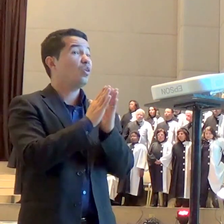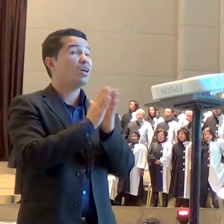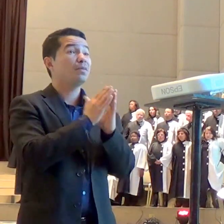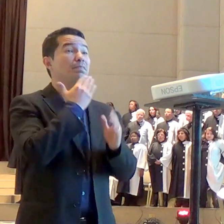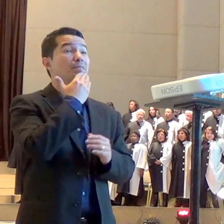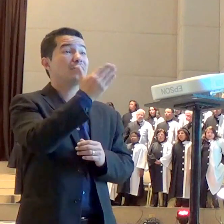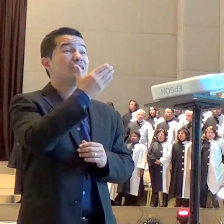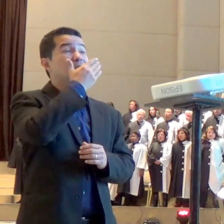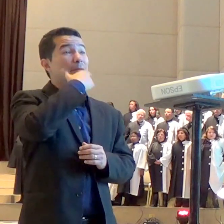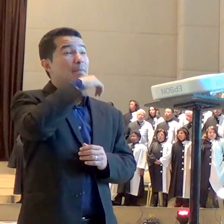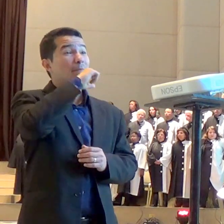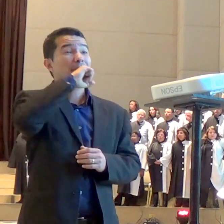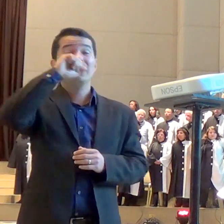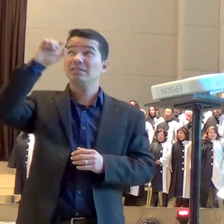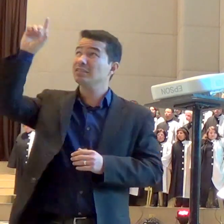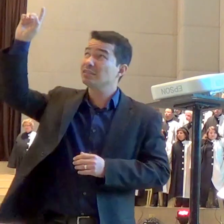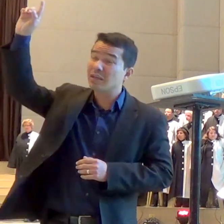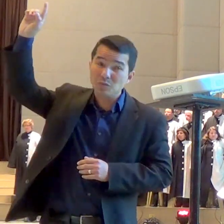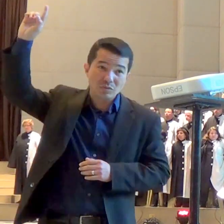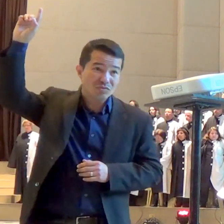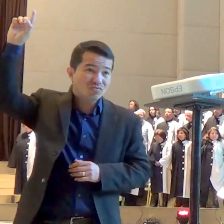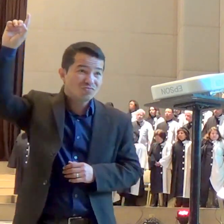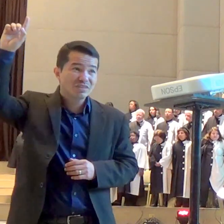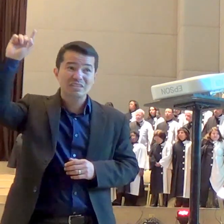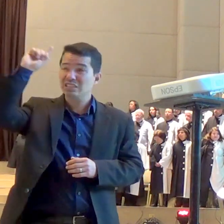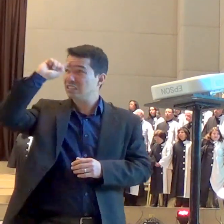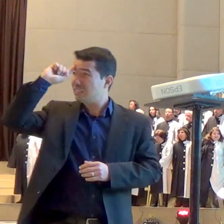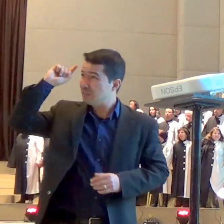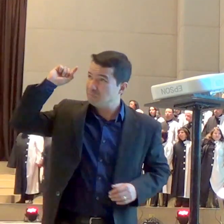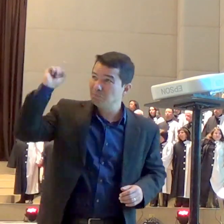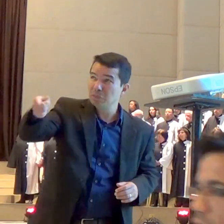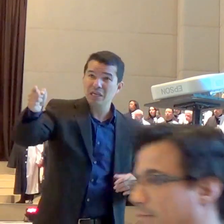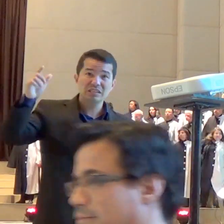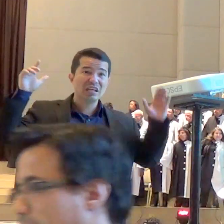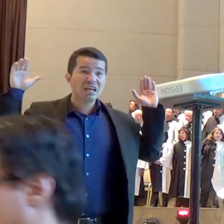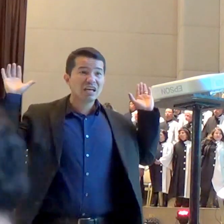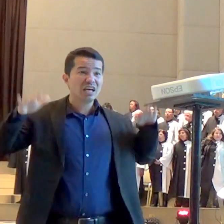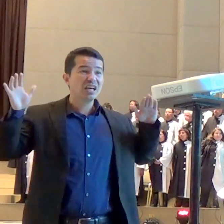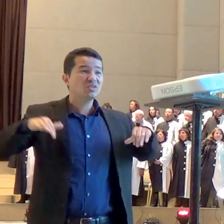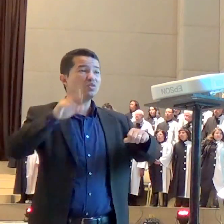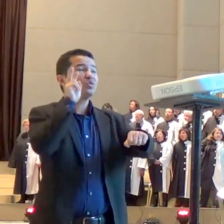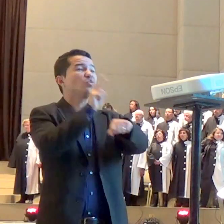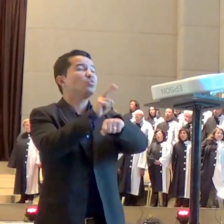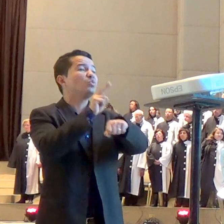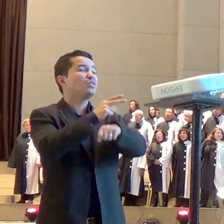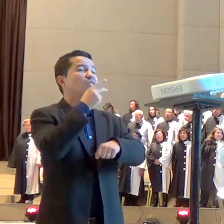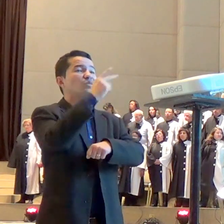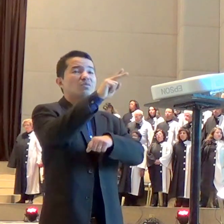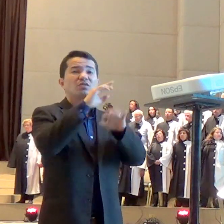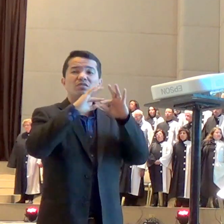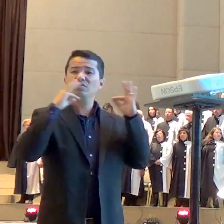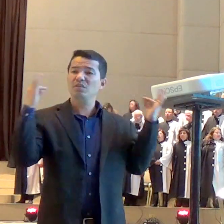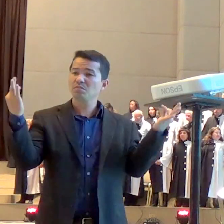apresentando a Deus na salva de prato o incenso da nossa oração que peguem daquelas